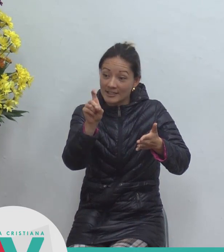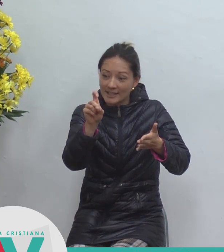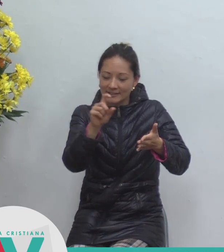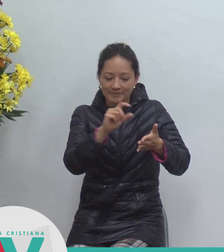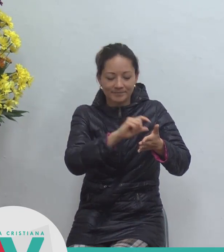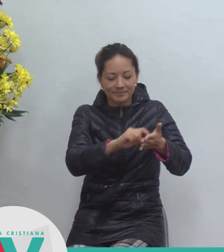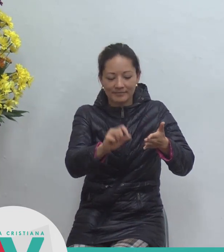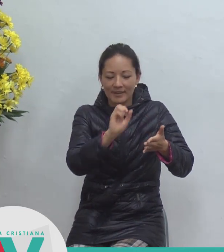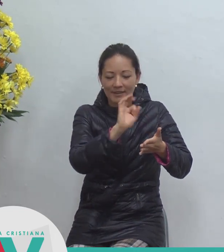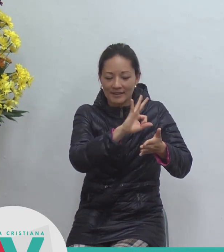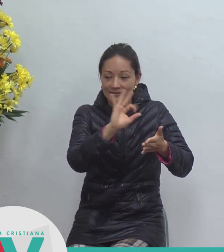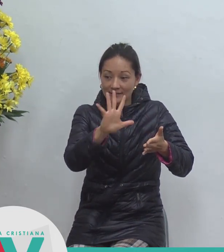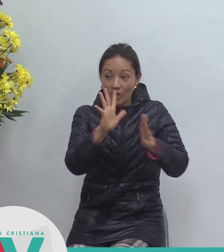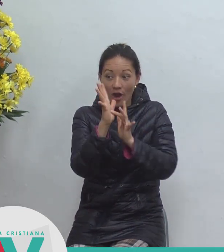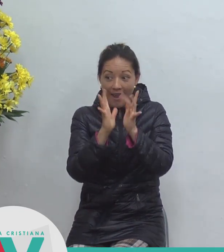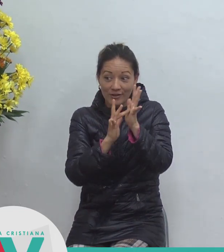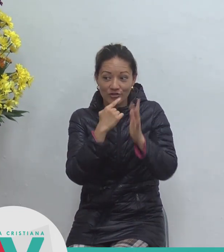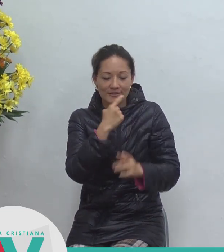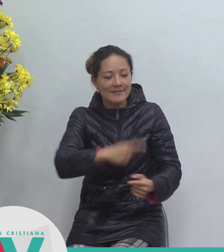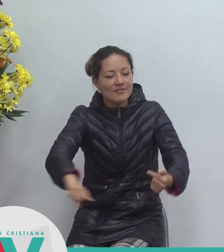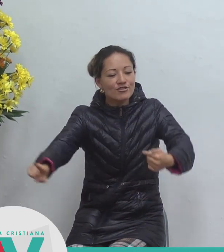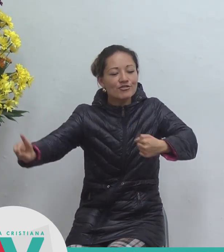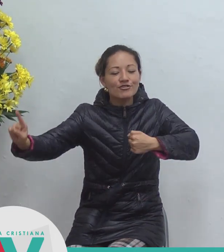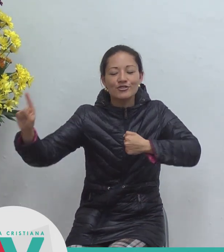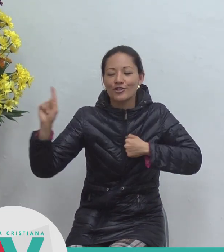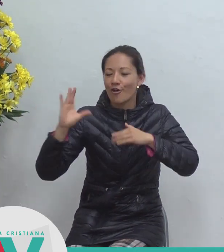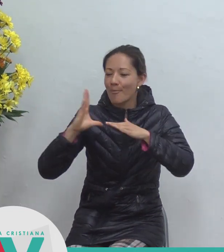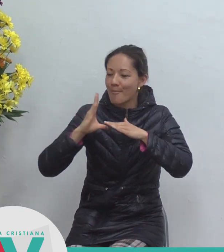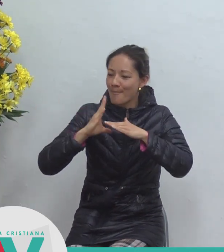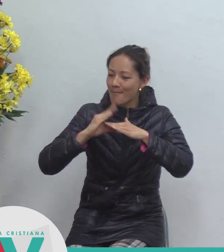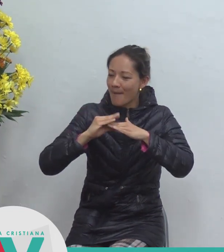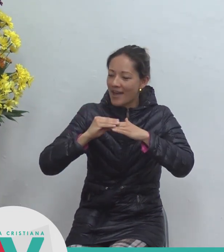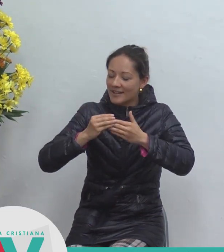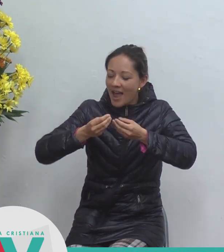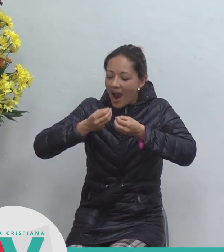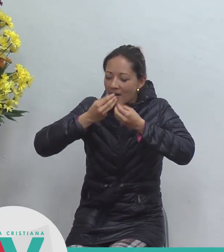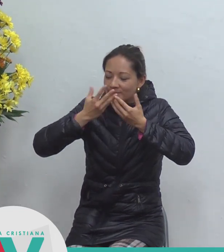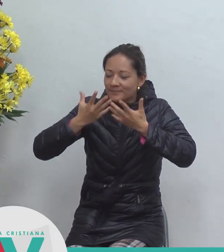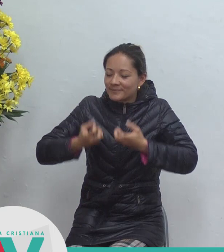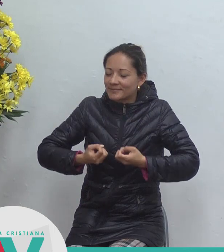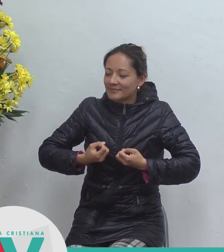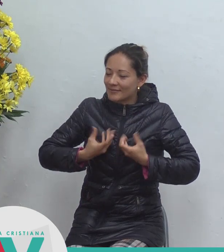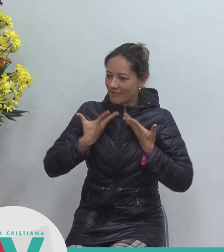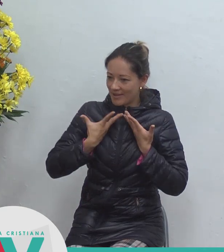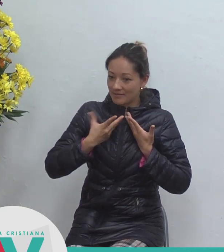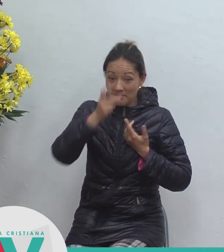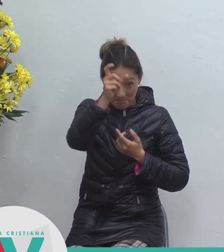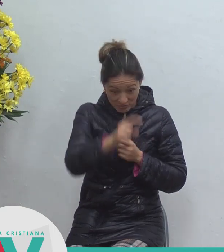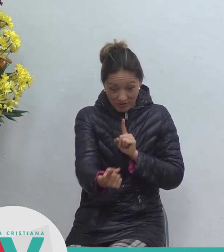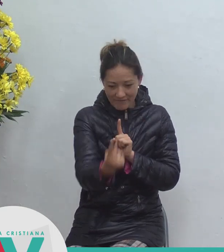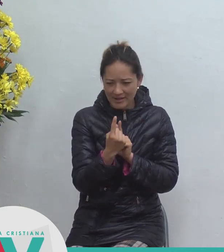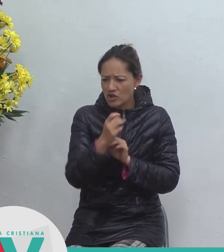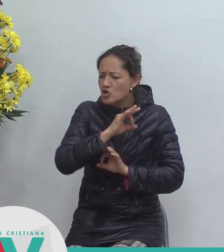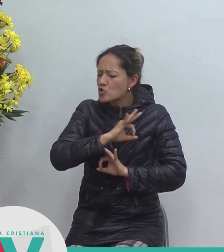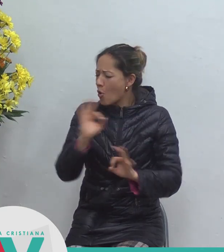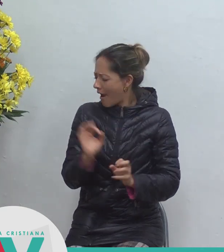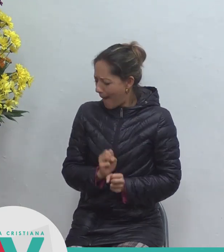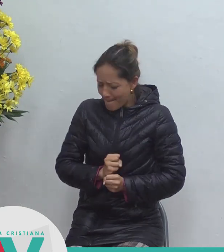35 yo soy el pan de vida el que a mí viene nunca tendrá hambre y el que en mí cree